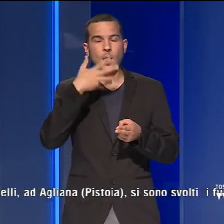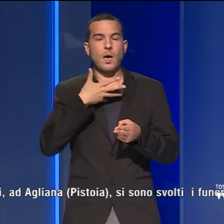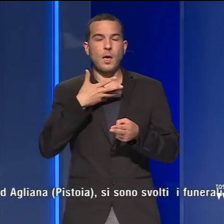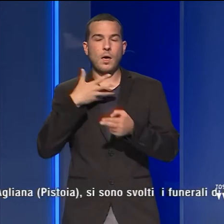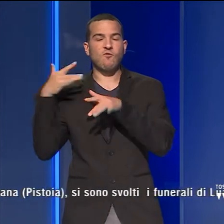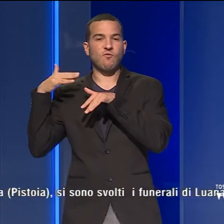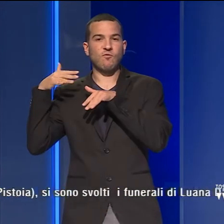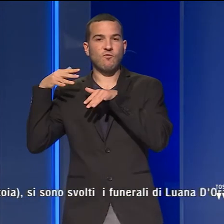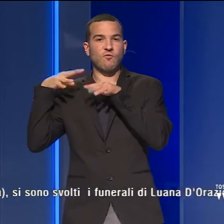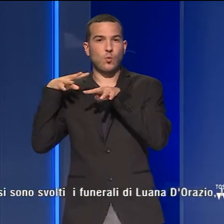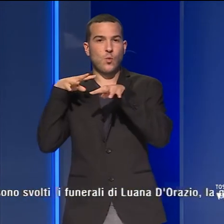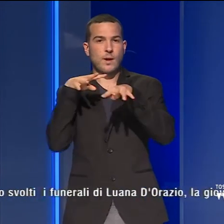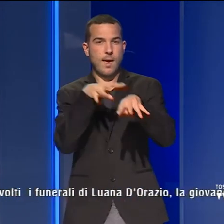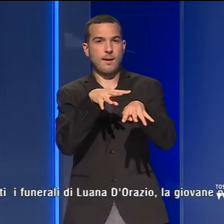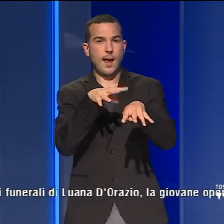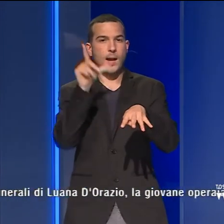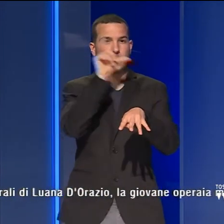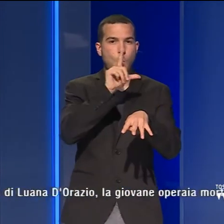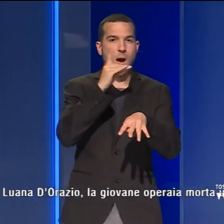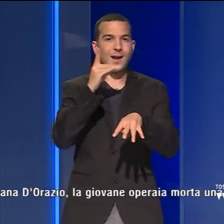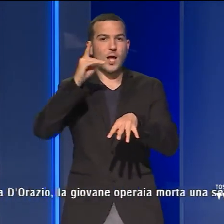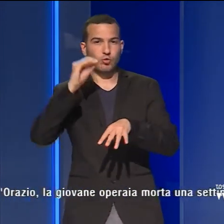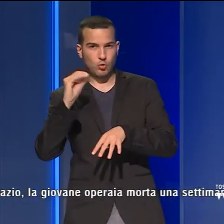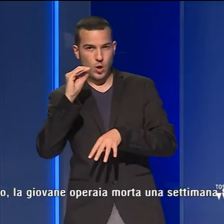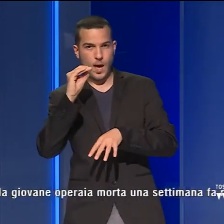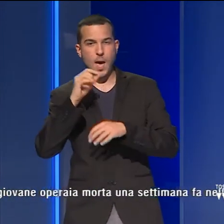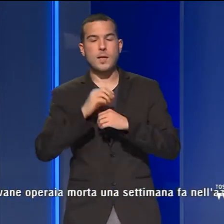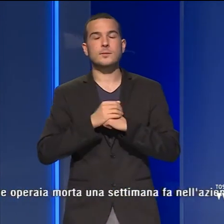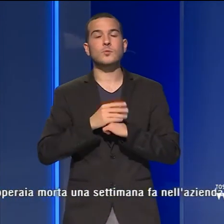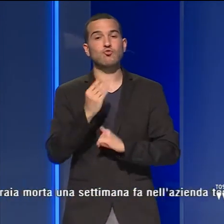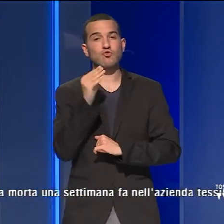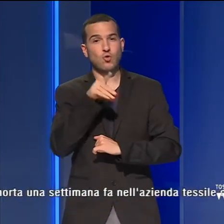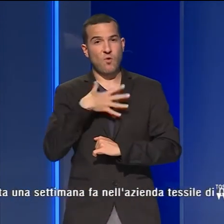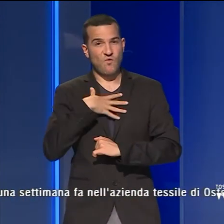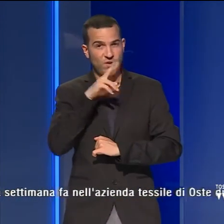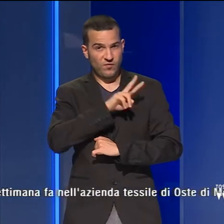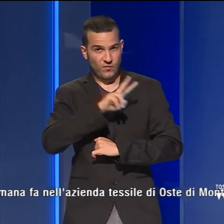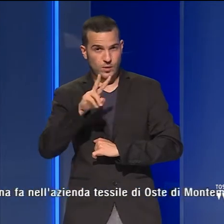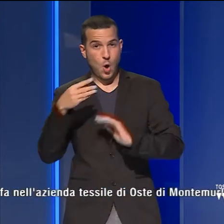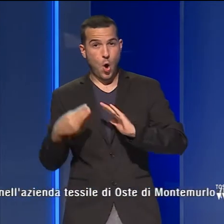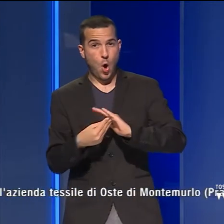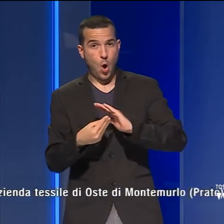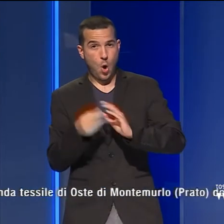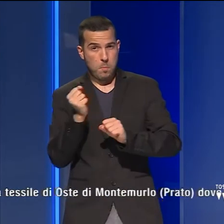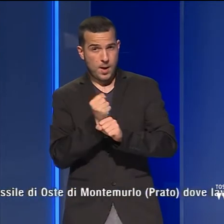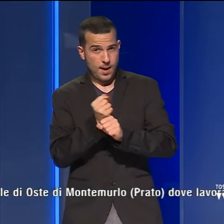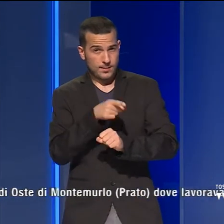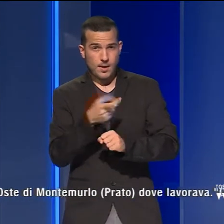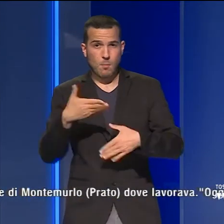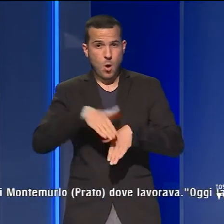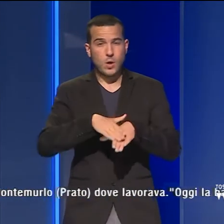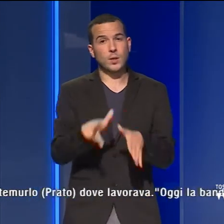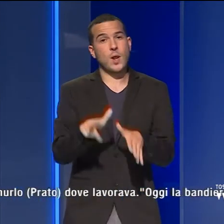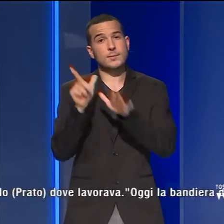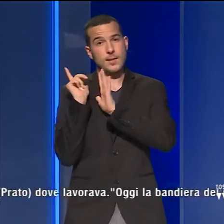funerali di Luana d'Orazio, la giovane 22enne operaia morta una settimana fa